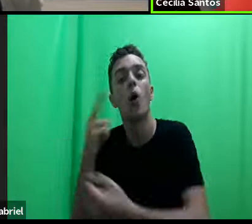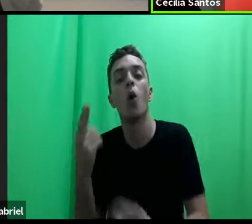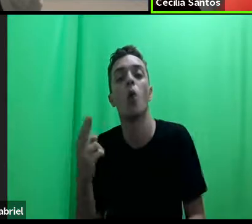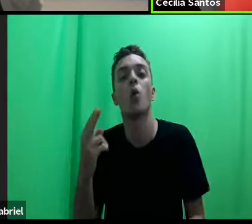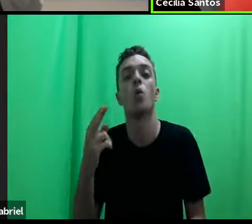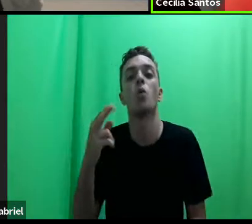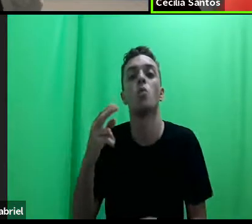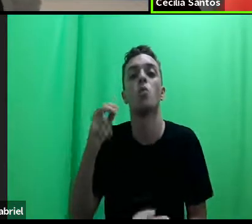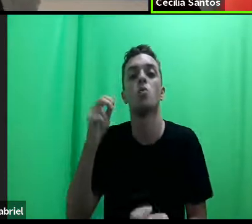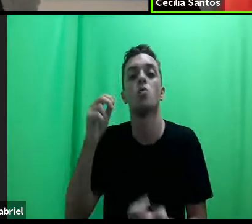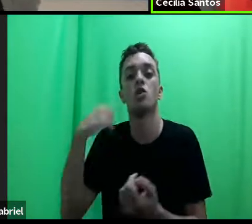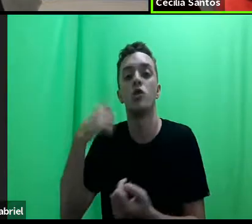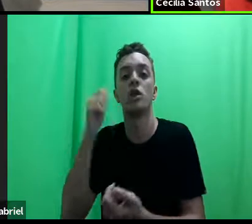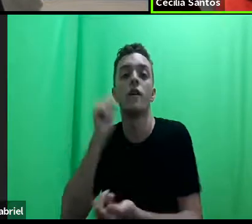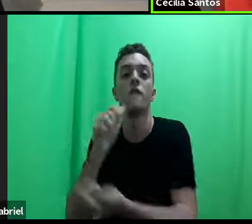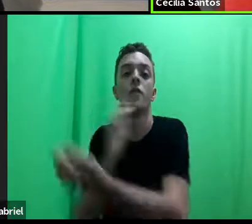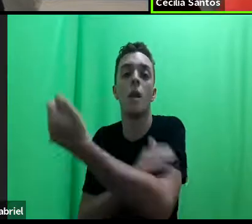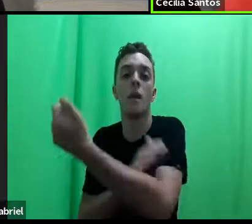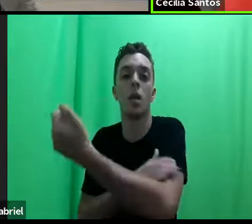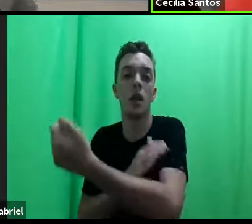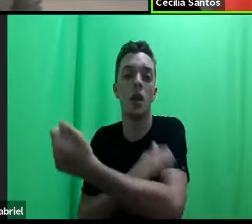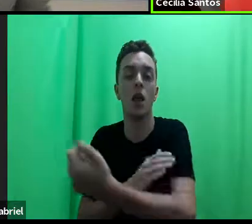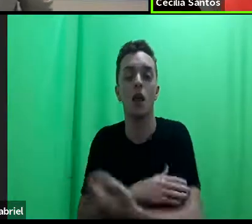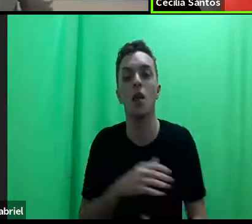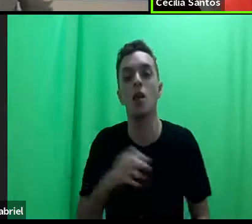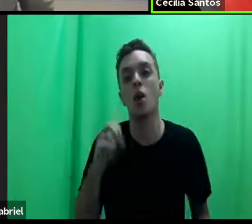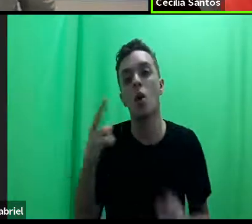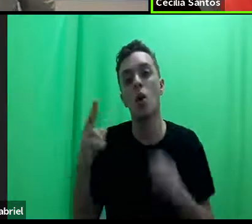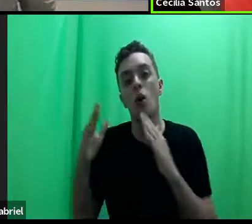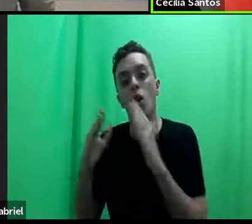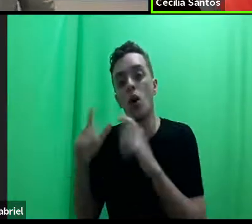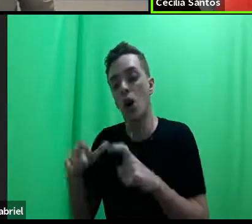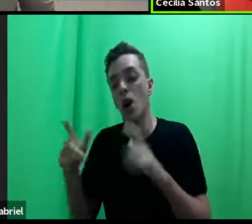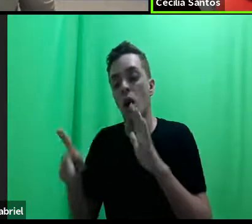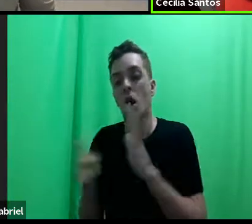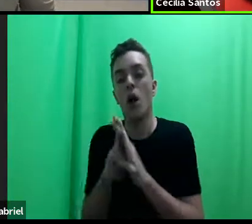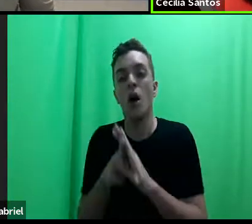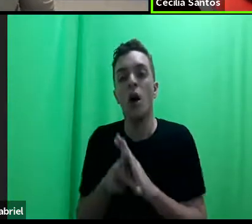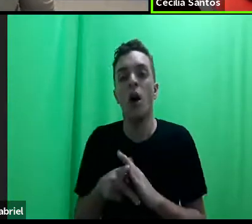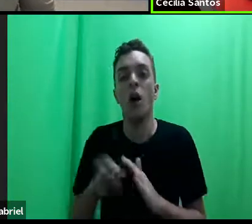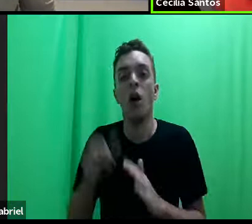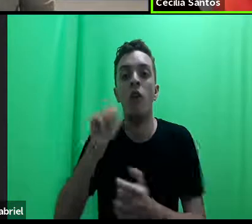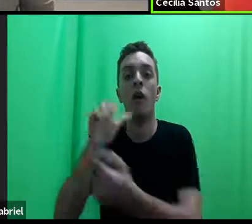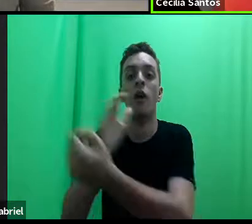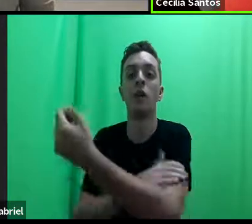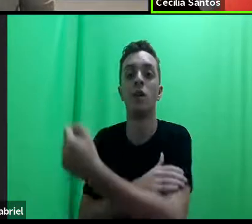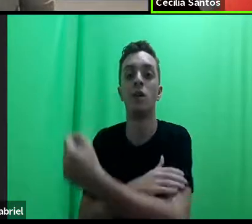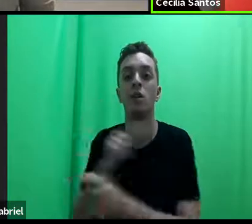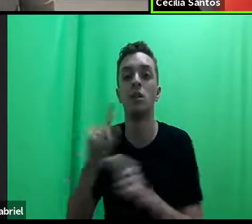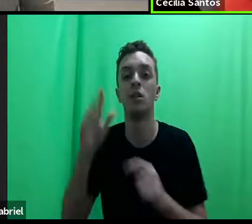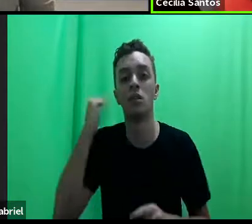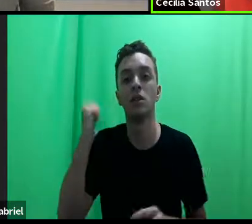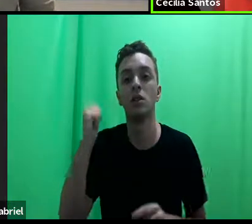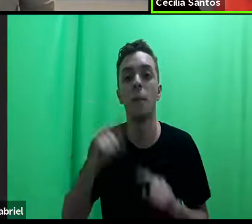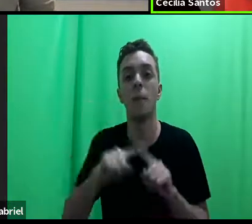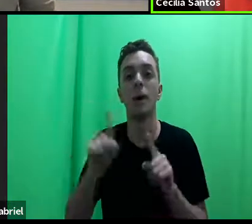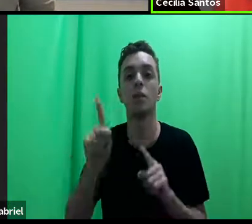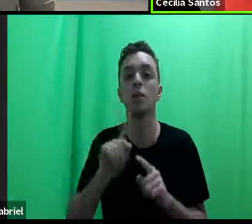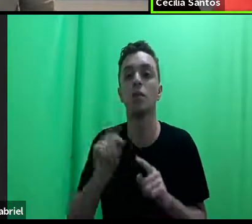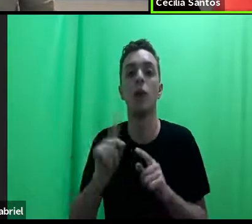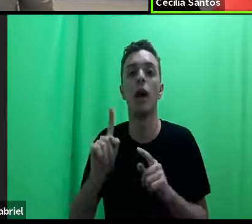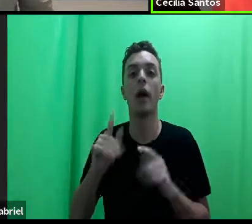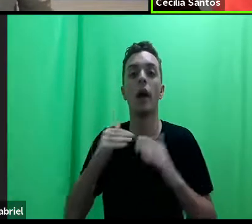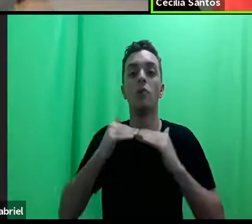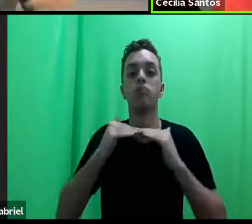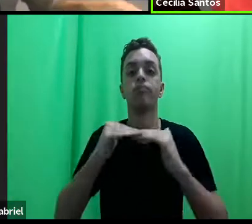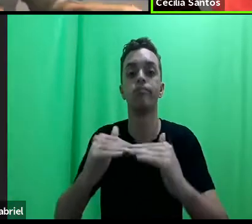feminista, pode não ser a advocacia popular, mas com certeza já não é uma advocacia neutra, não é tradicional,